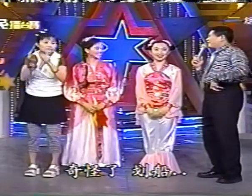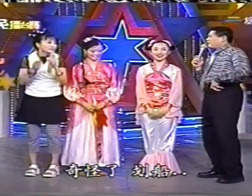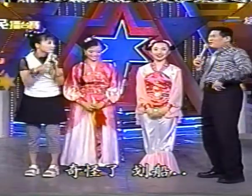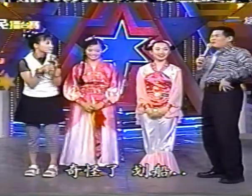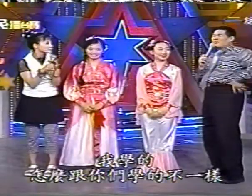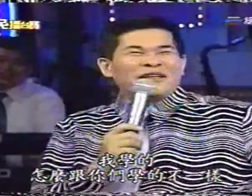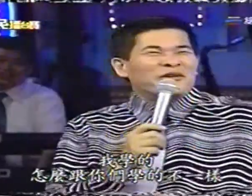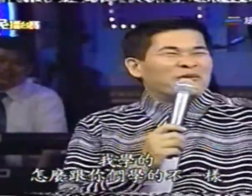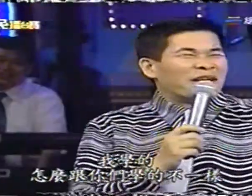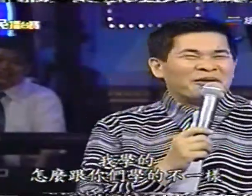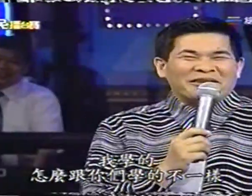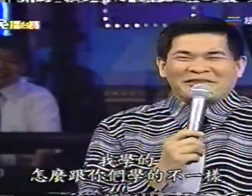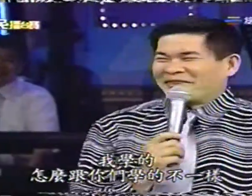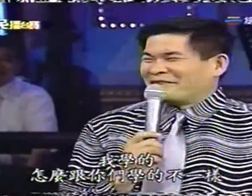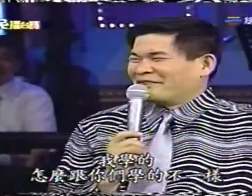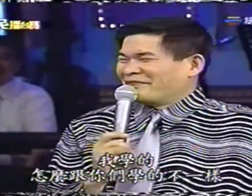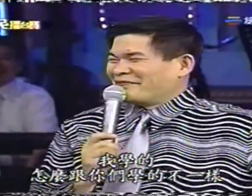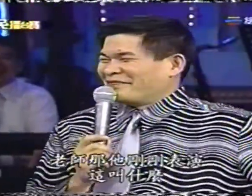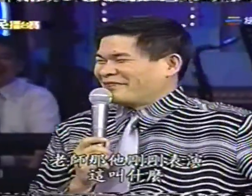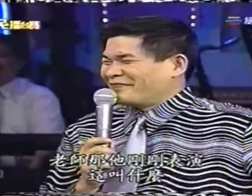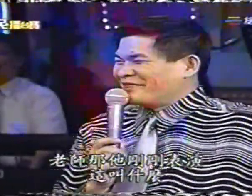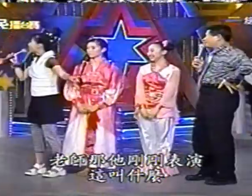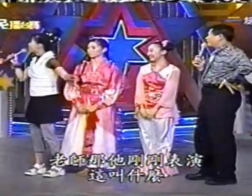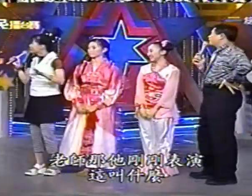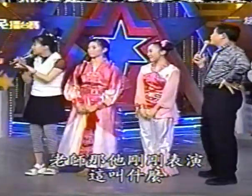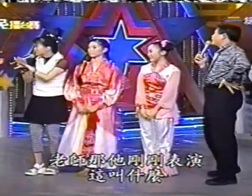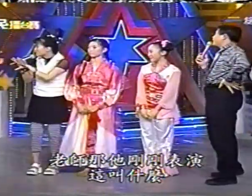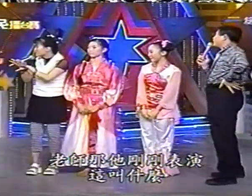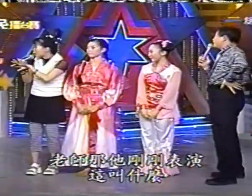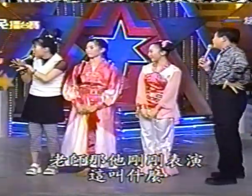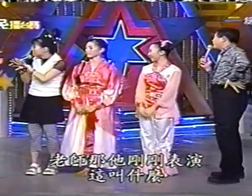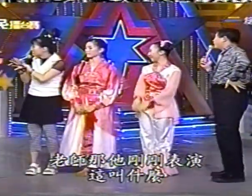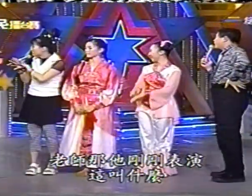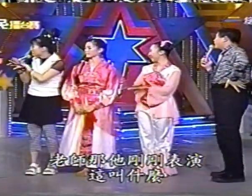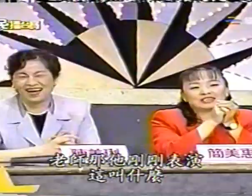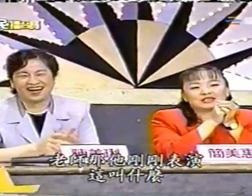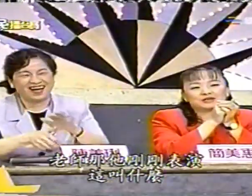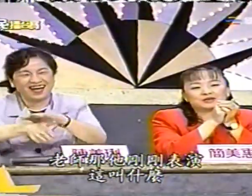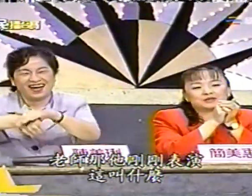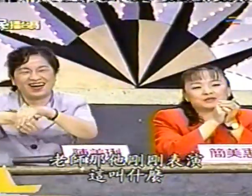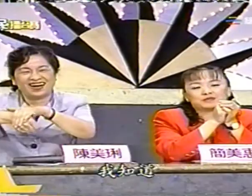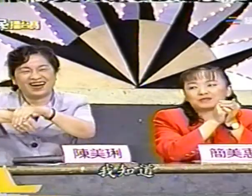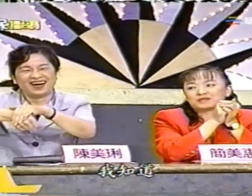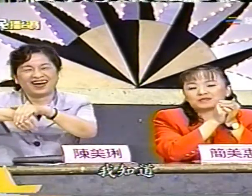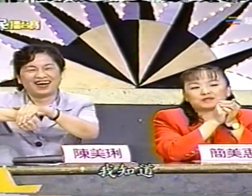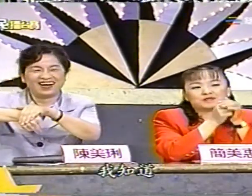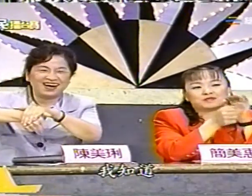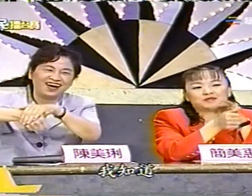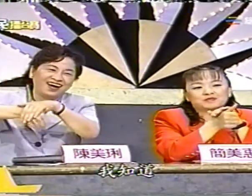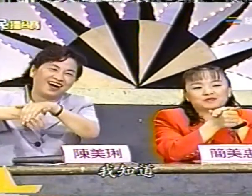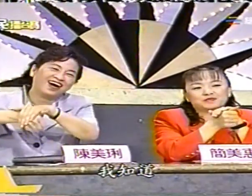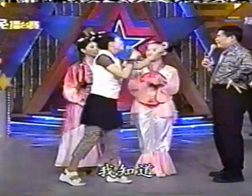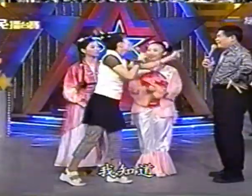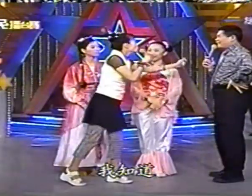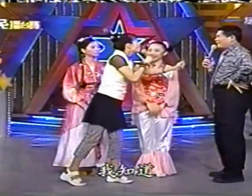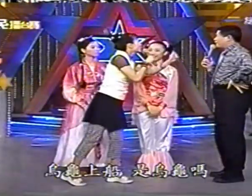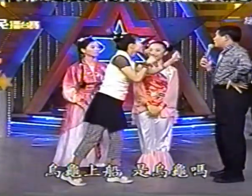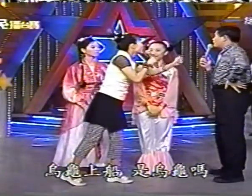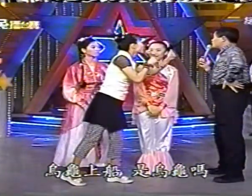我跟鵝不一樣老師那他剛剛表演這叫什麼啊 我知道烏龜上